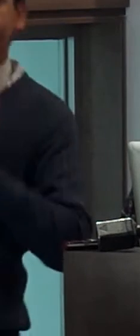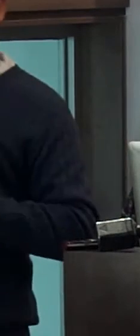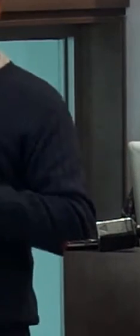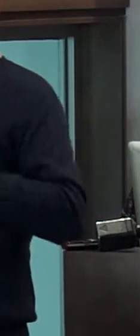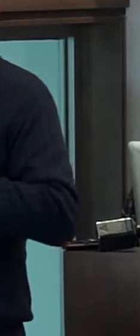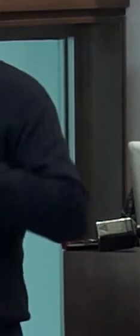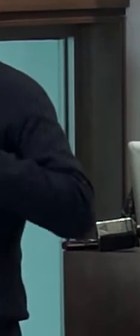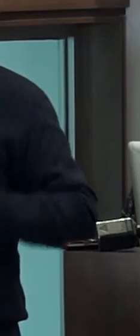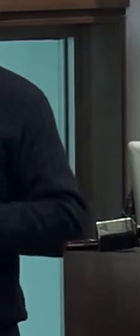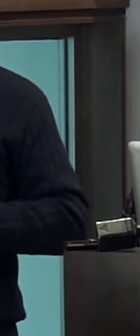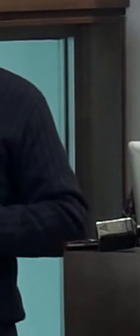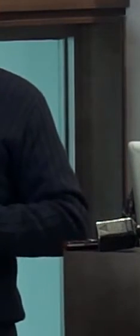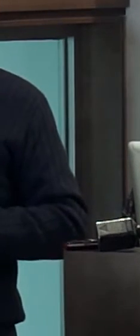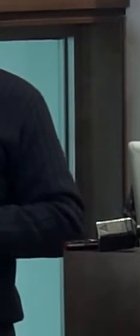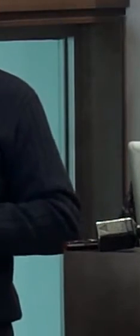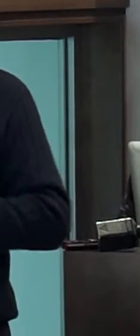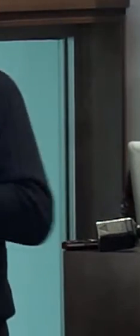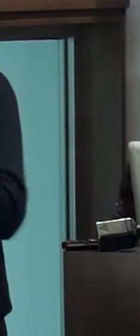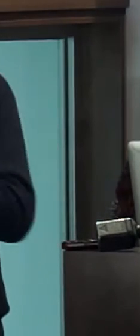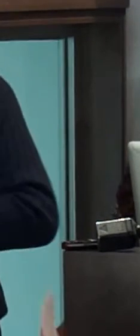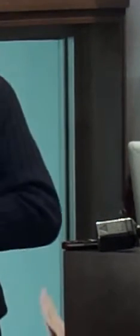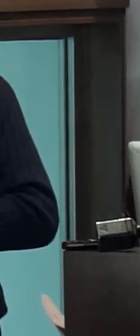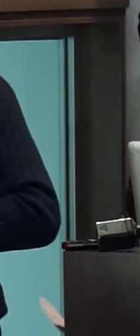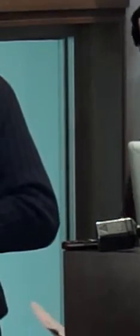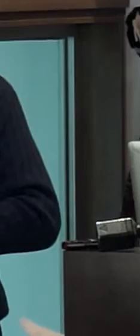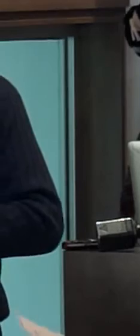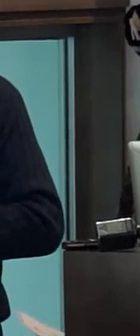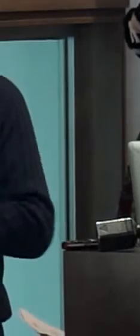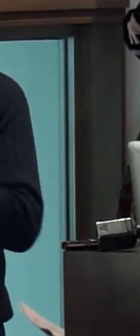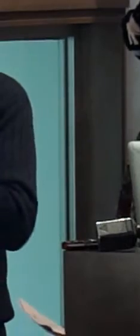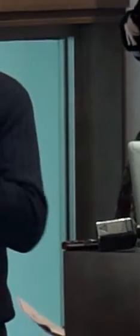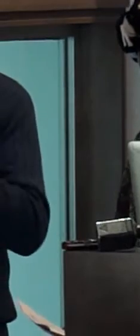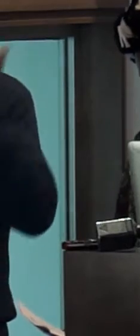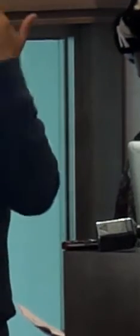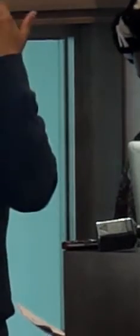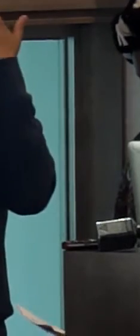experiencia con estudiantes de comunicación en la ciudad de Guayaquil